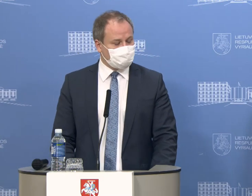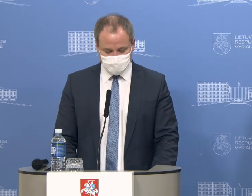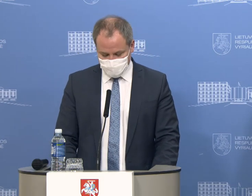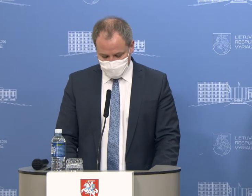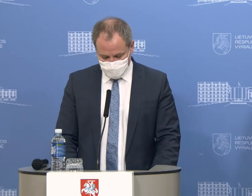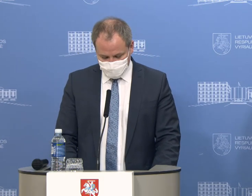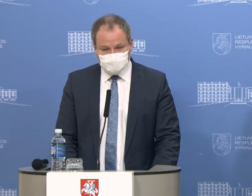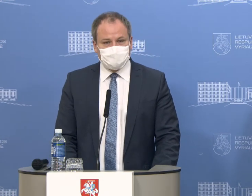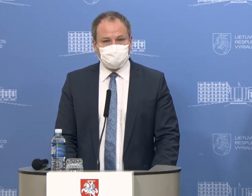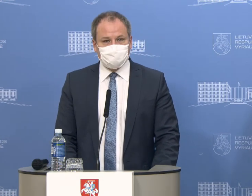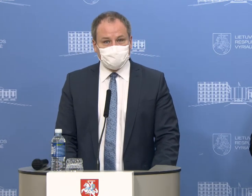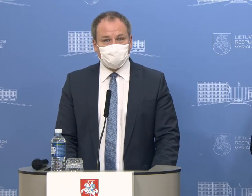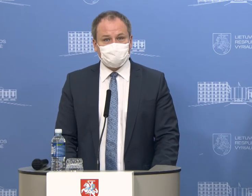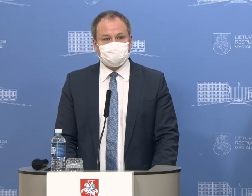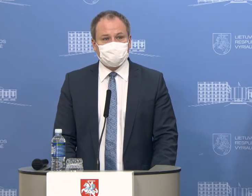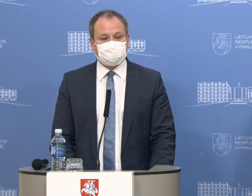direktorių.